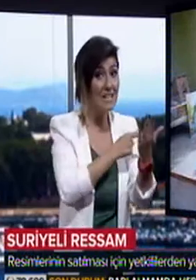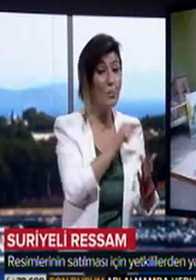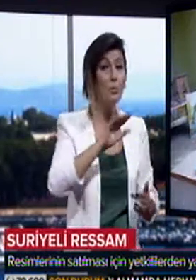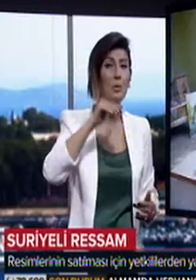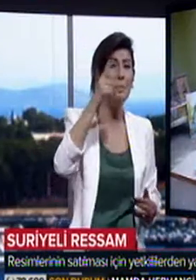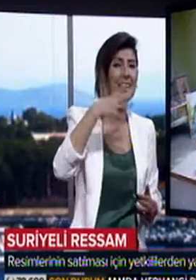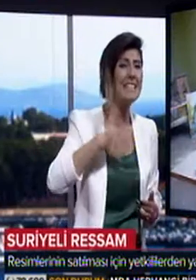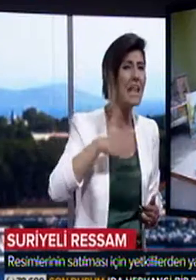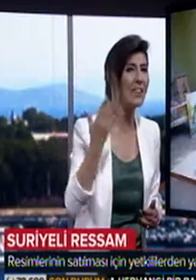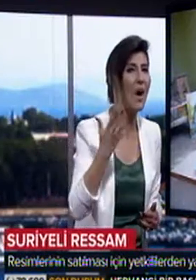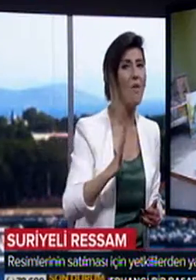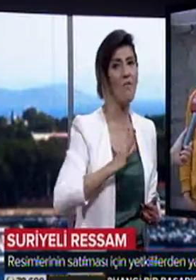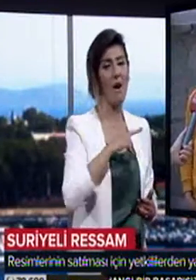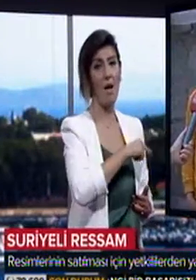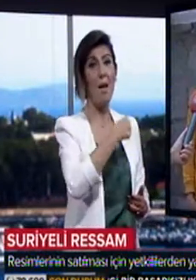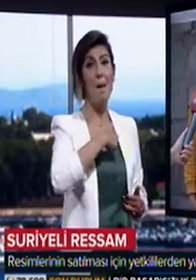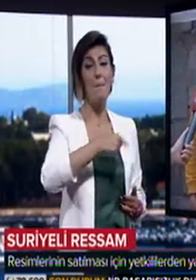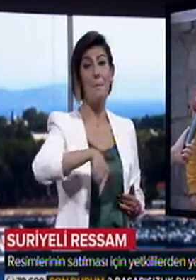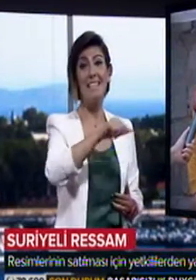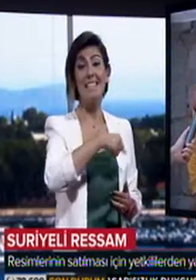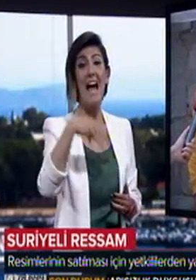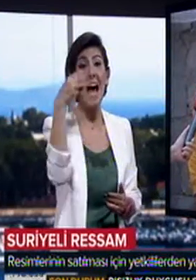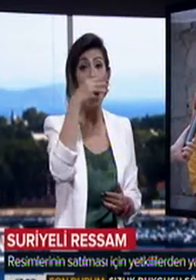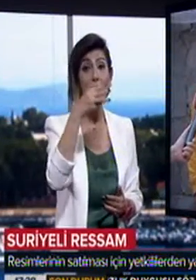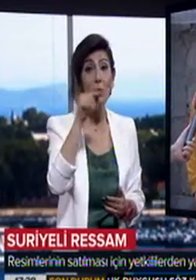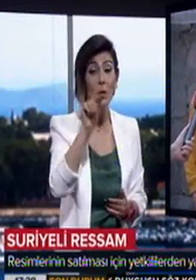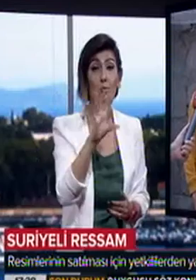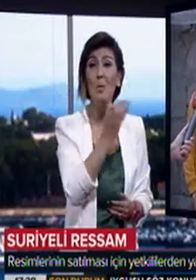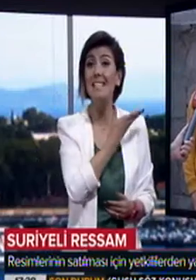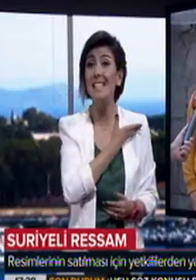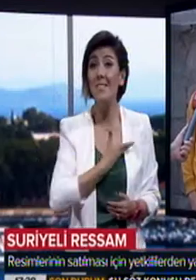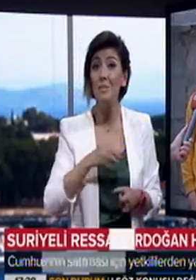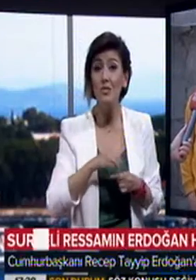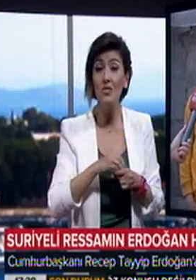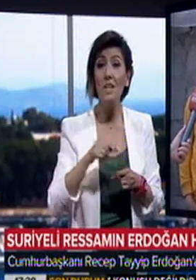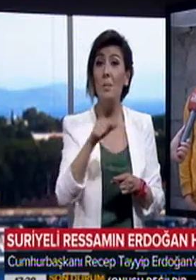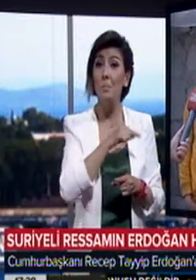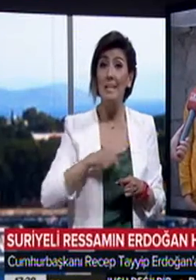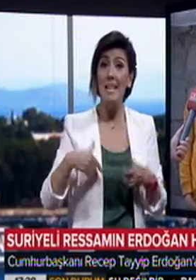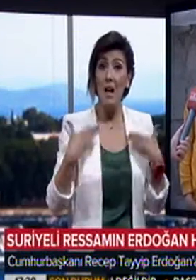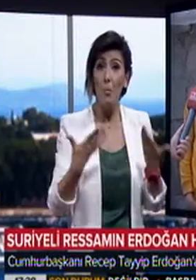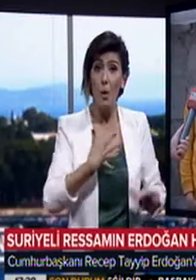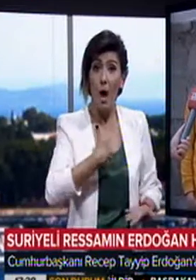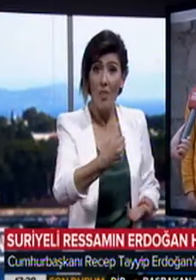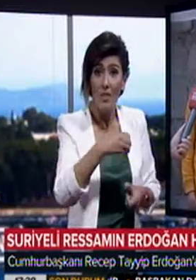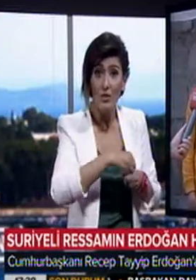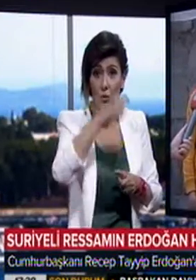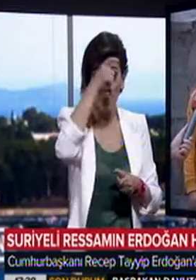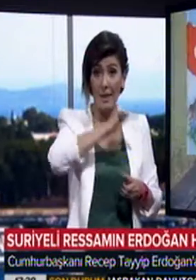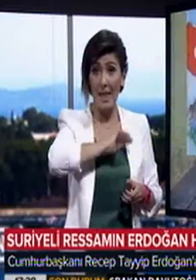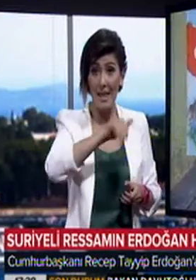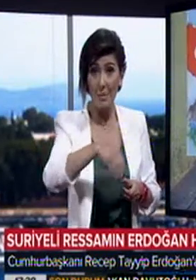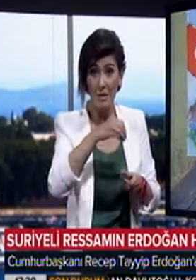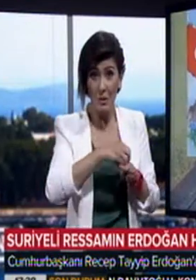'in bunun dışında bir isteği daha var. Biz Recep Tayyip Erdoğan'ı çok sevdiğimizi, kendi bizi kabul ettiği için, Türkiye'ye